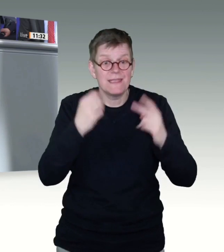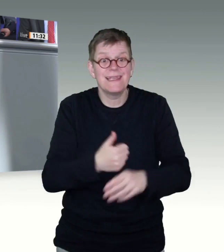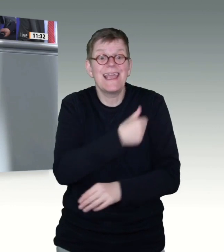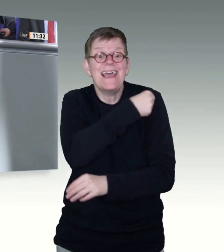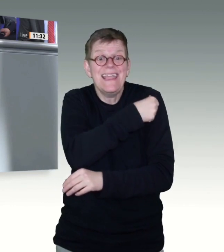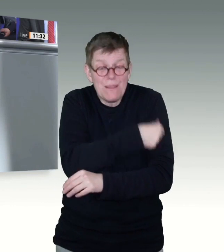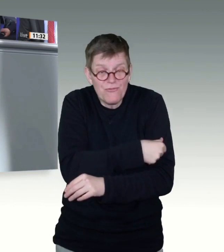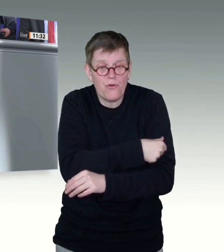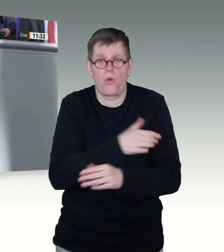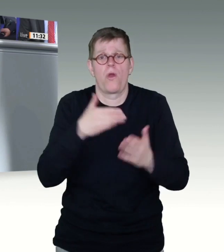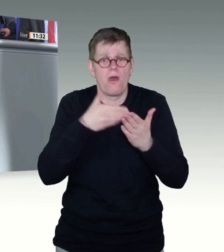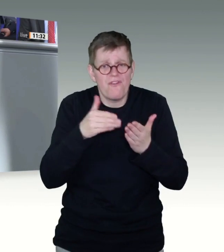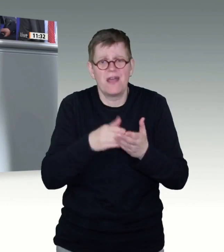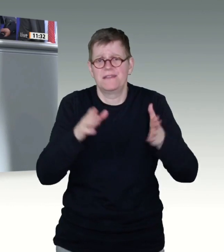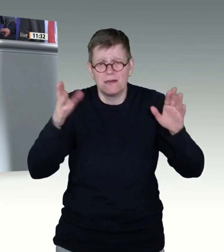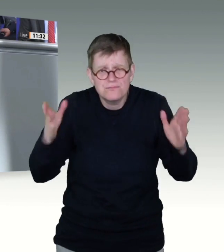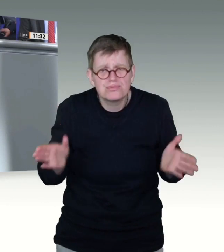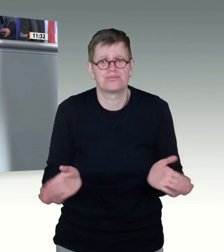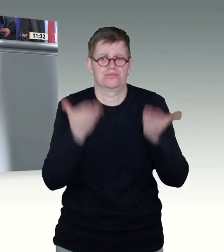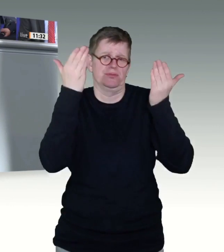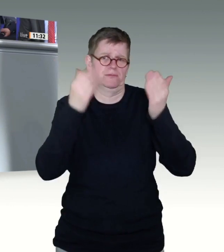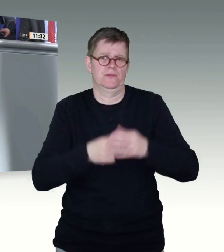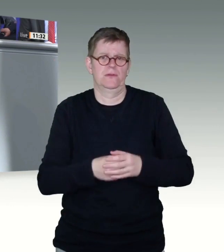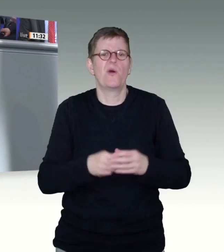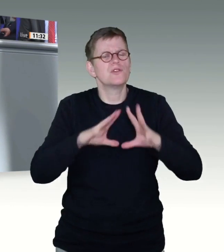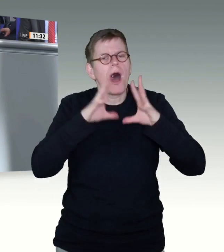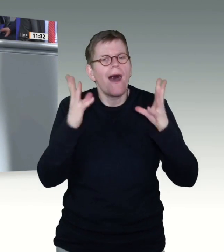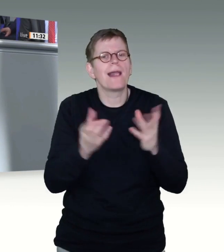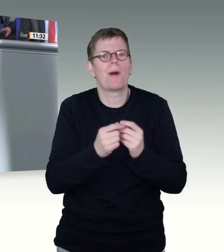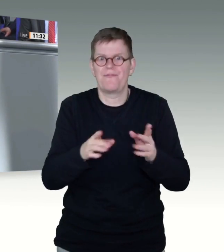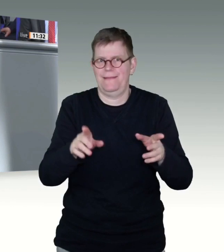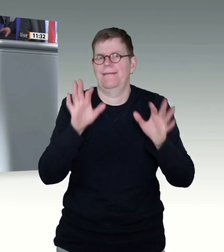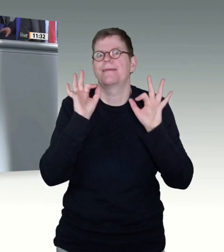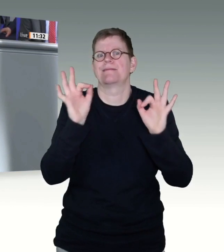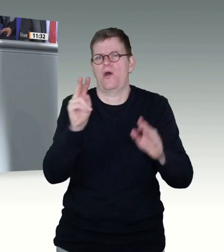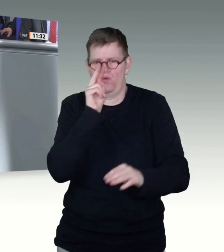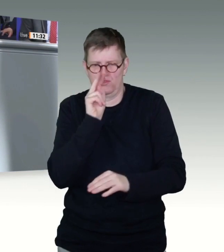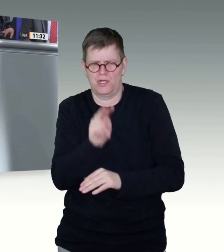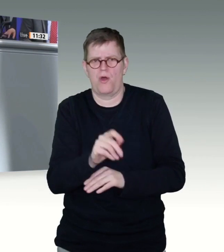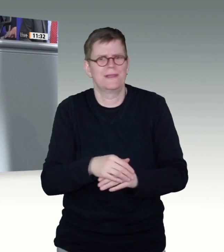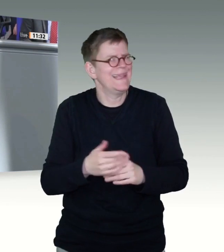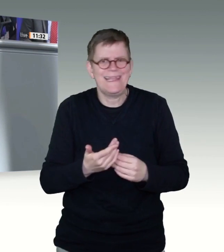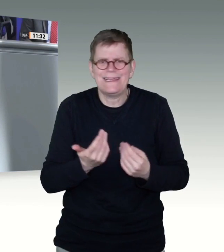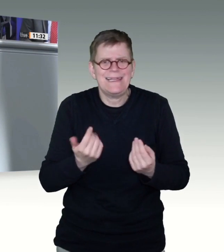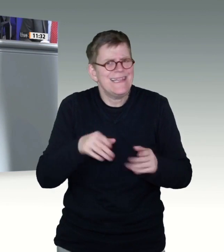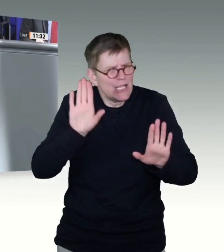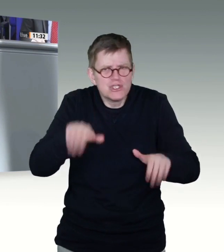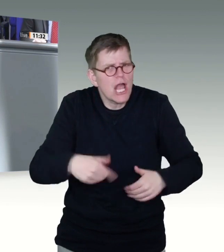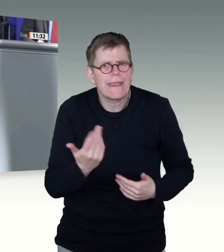man genau hinsieht, sieht es so schlecht gar nicht aus. Die Menschen in den Alten und Pflegeheimen sind weitestgehend